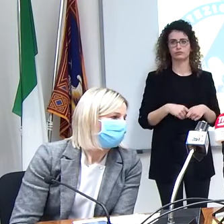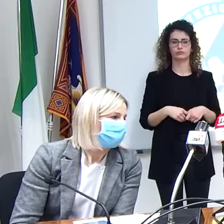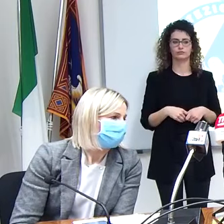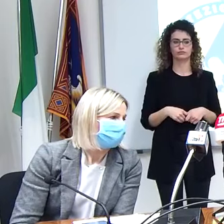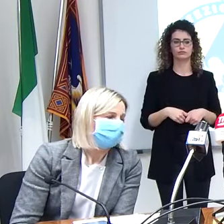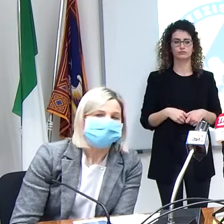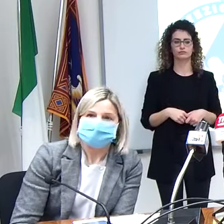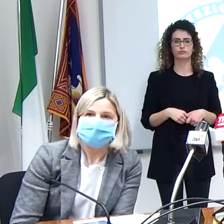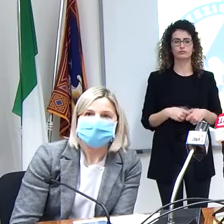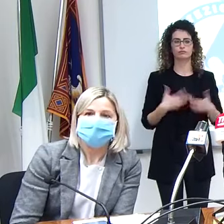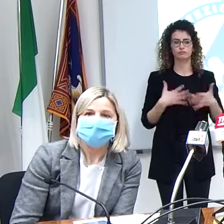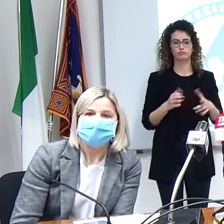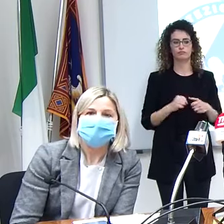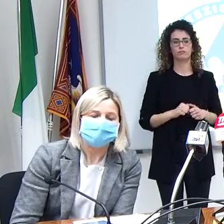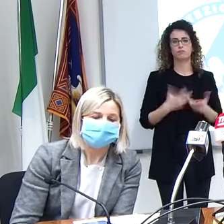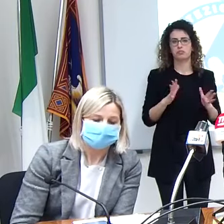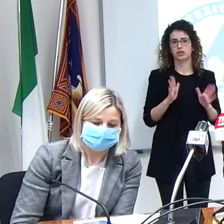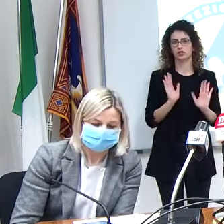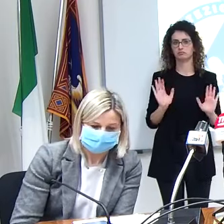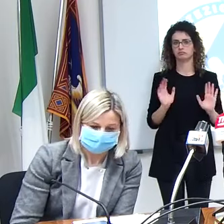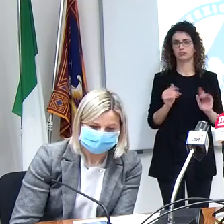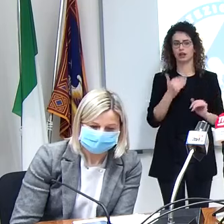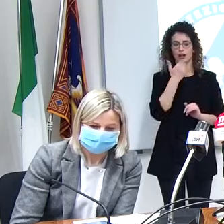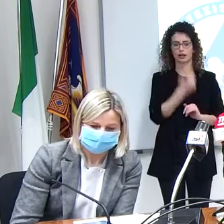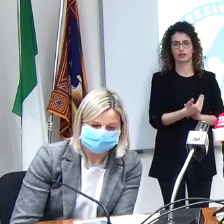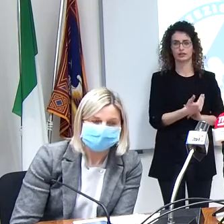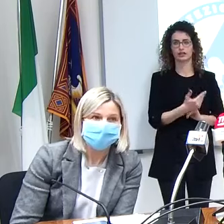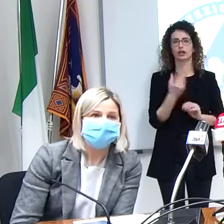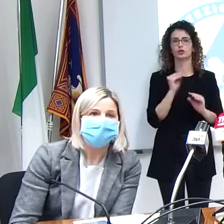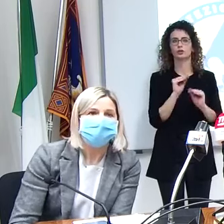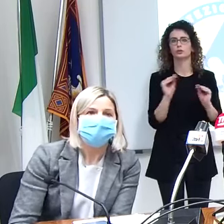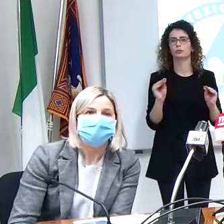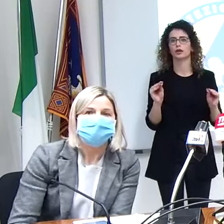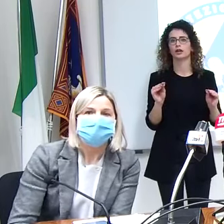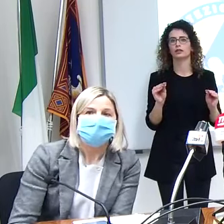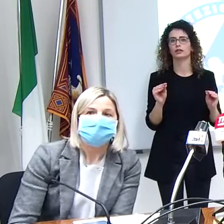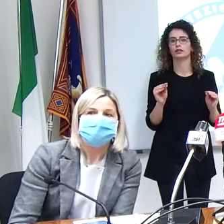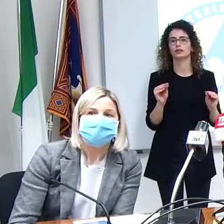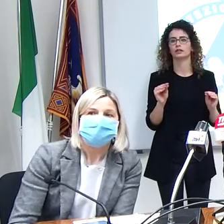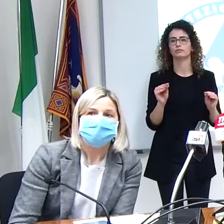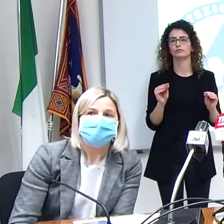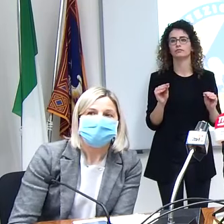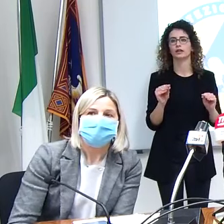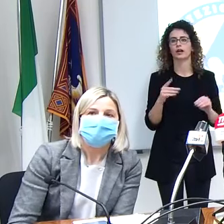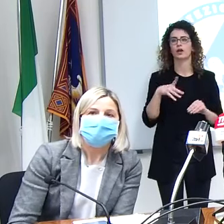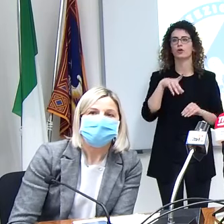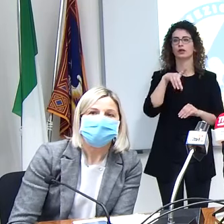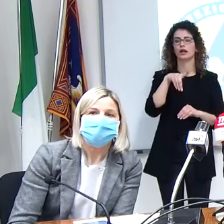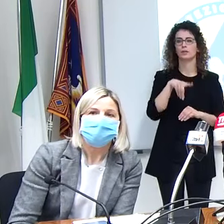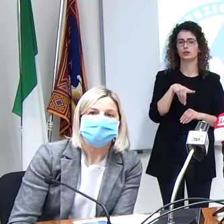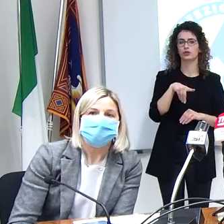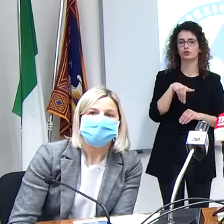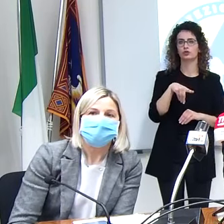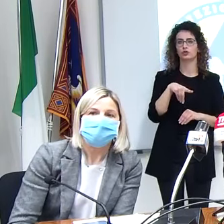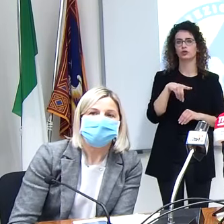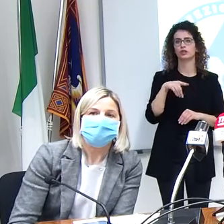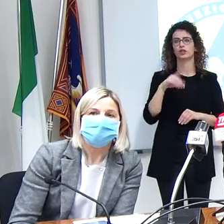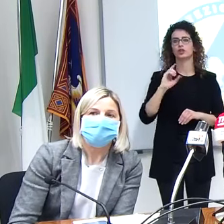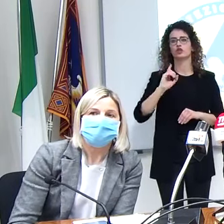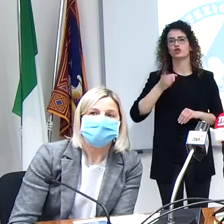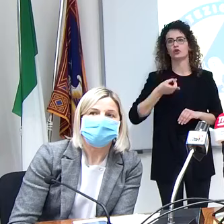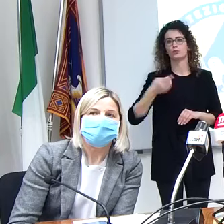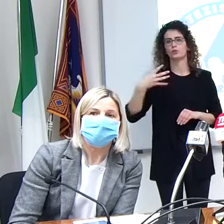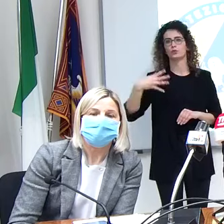bene basta mi fermerai qui grazie domande allora prigioni Giacomuzzo